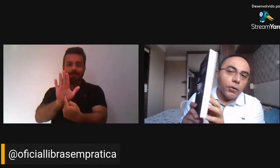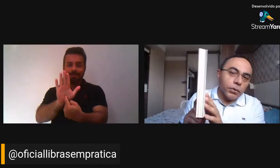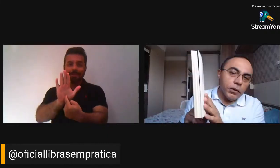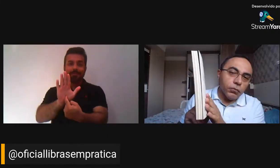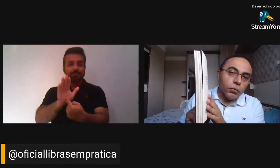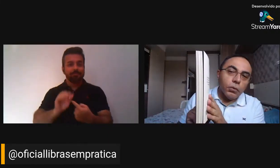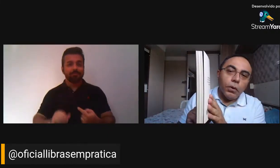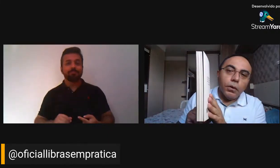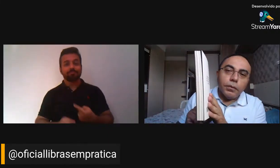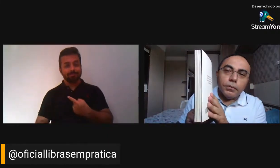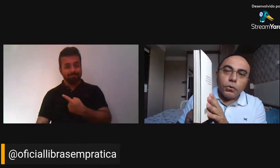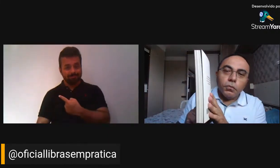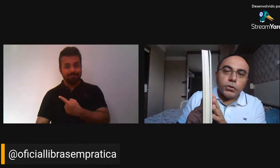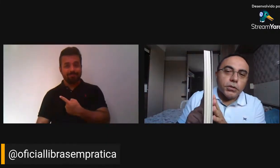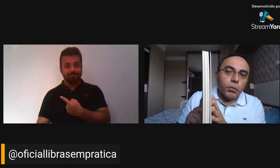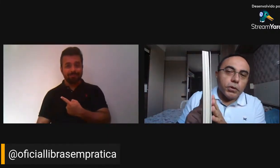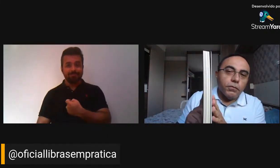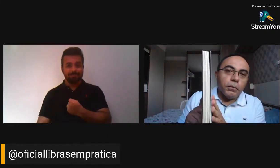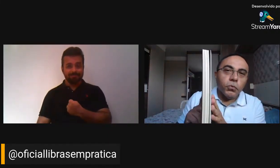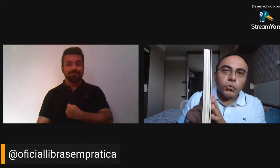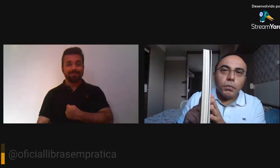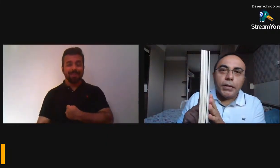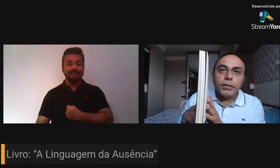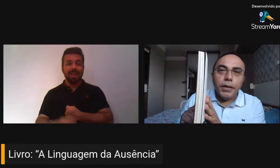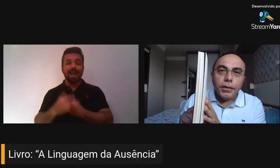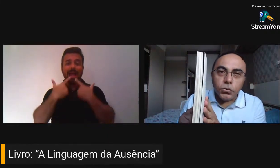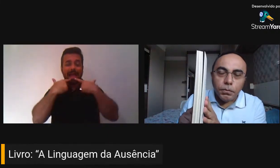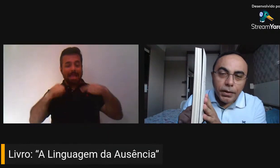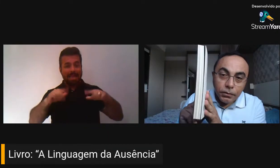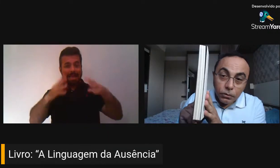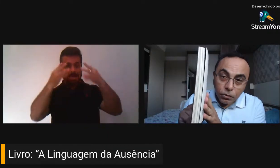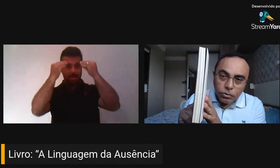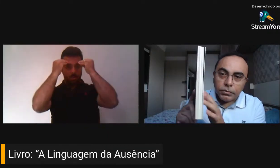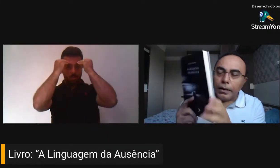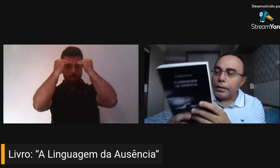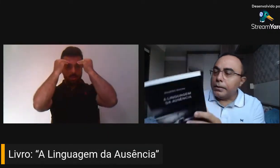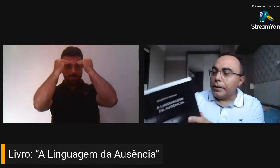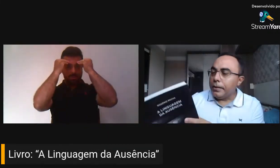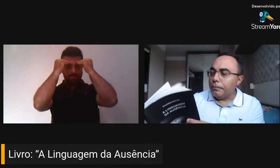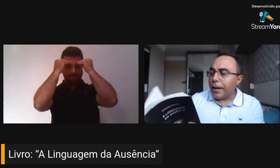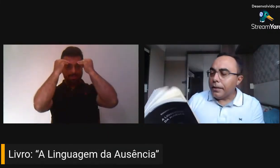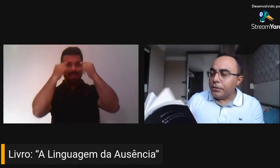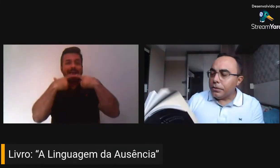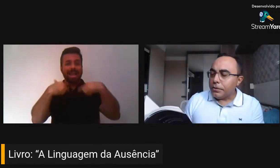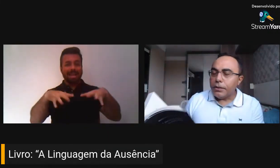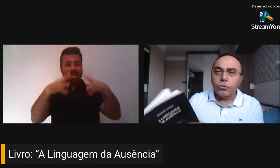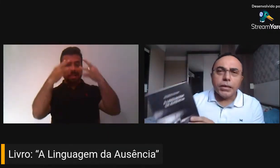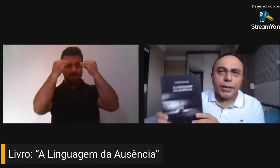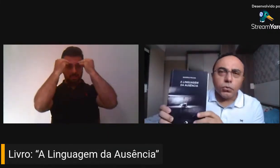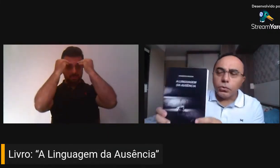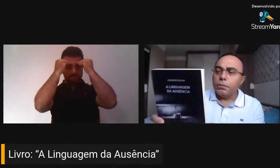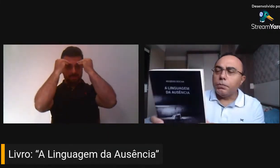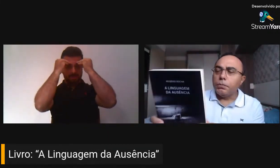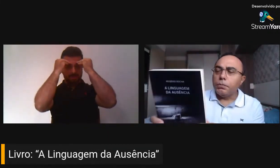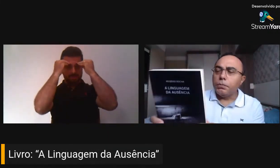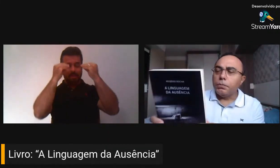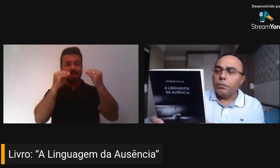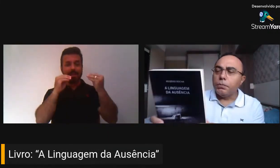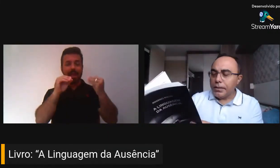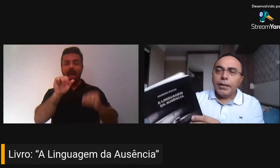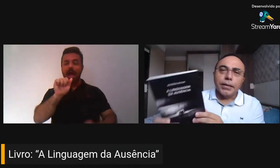É um livro, como vocês podem ver, muito mais denso, bem grosso, ele tem mais de 114